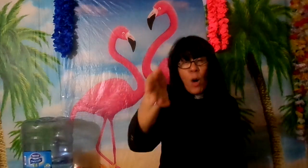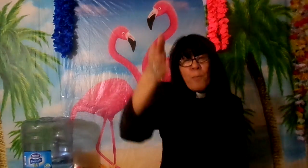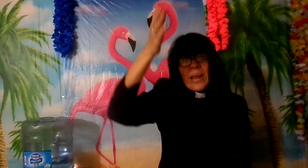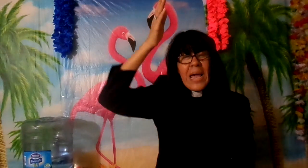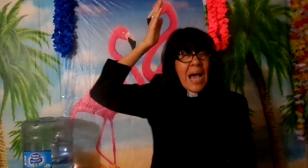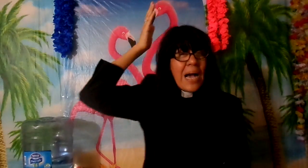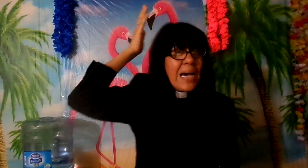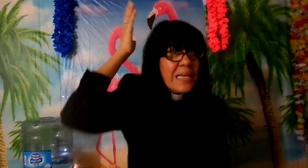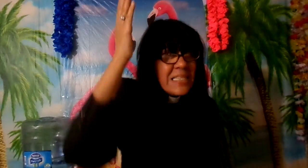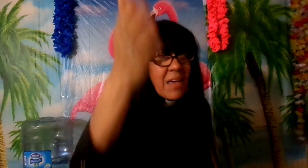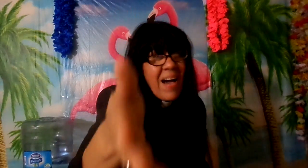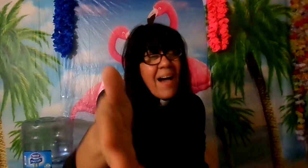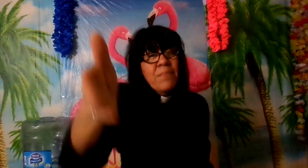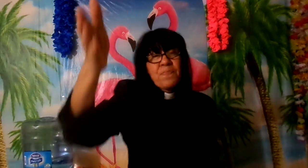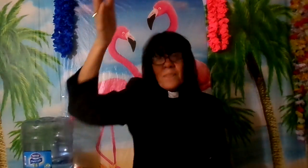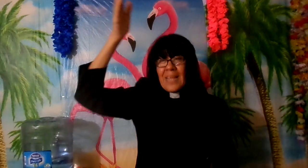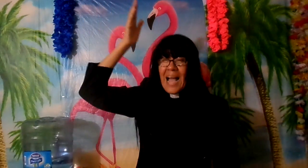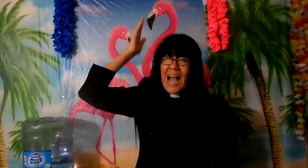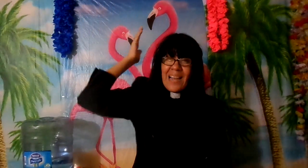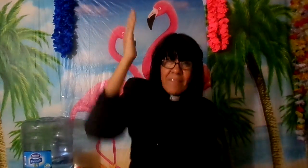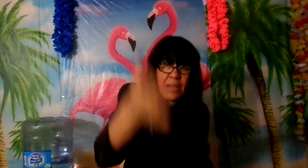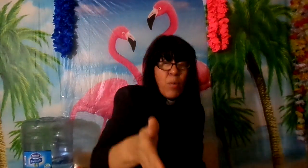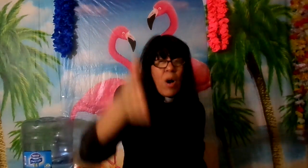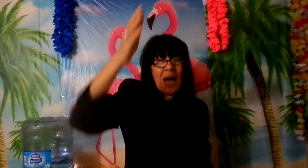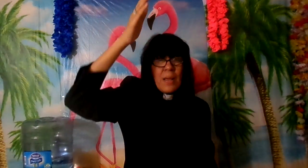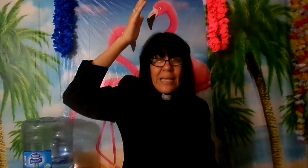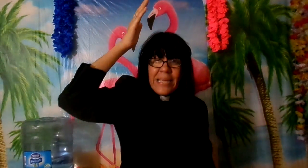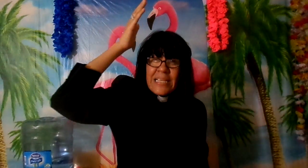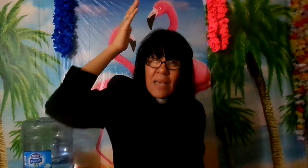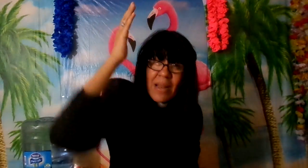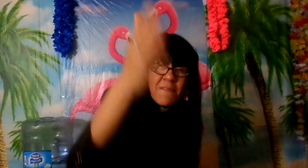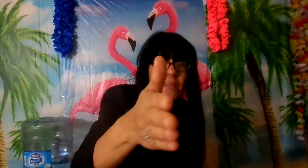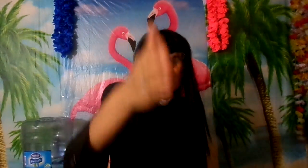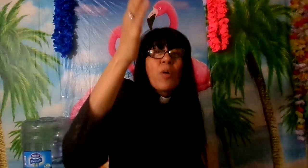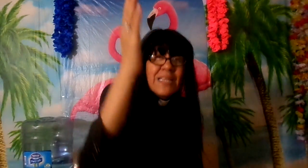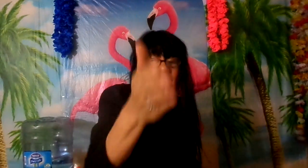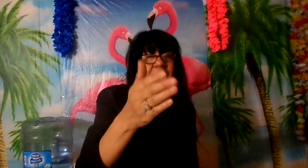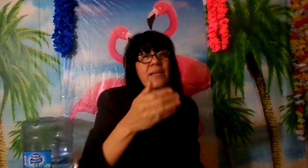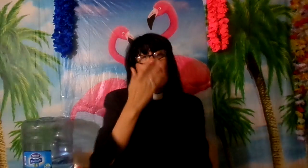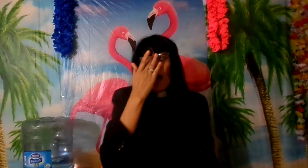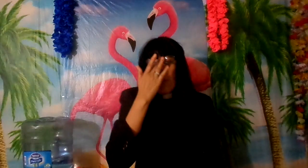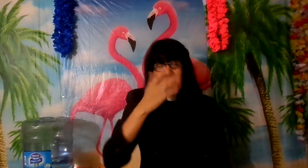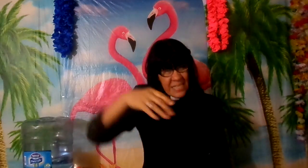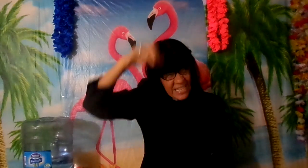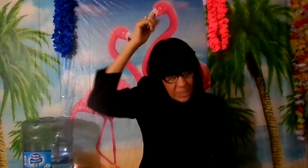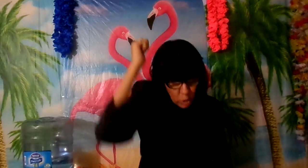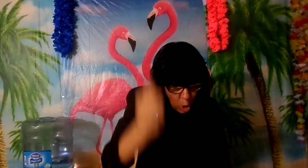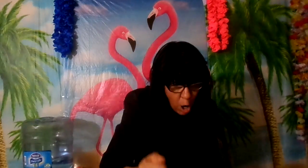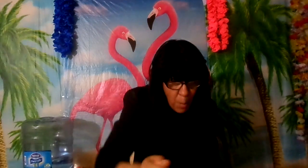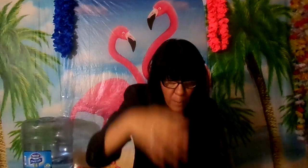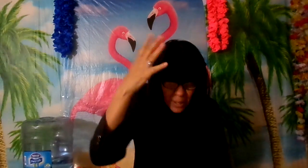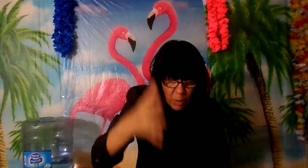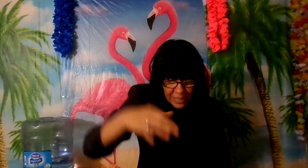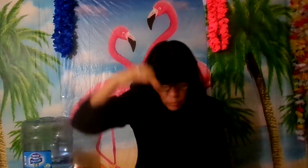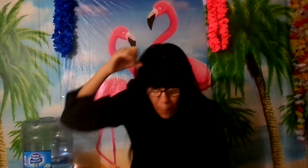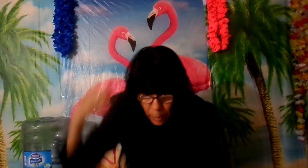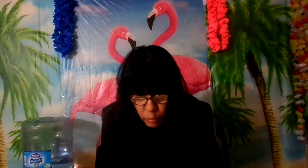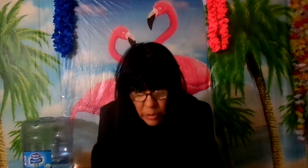hombre se va al abismo y se va al infierno porque le da la gana porque si Dios mismo te da una oportunidad